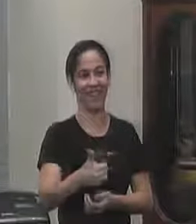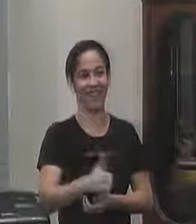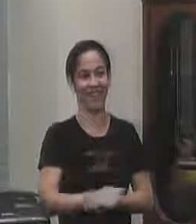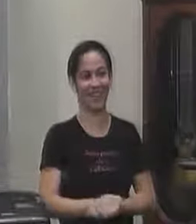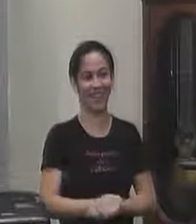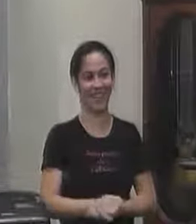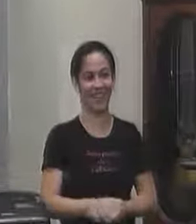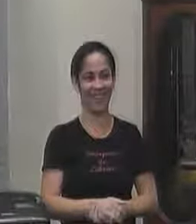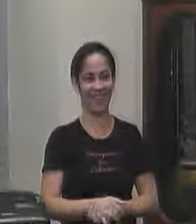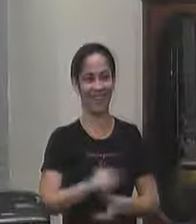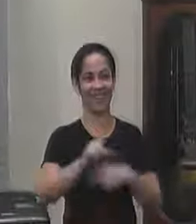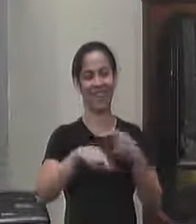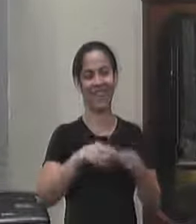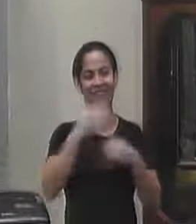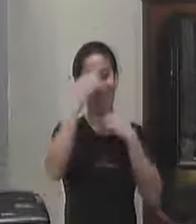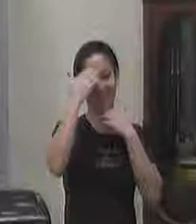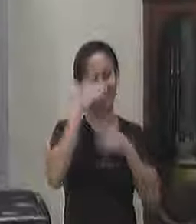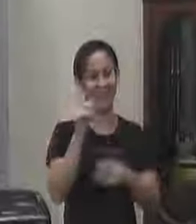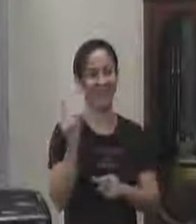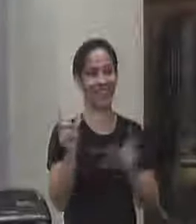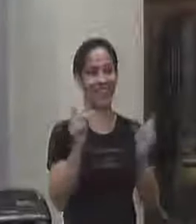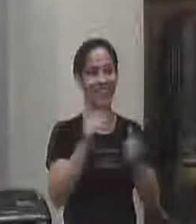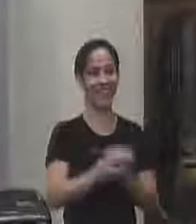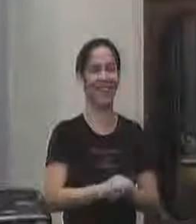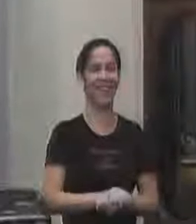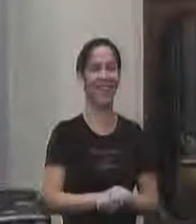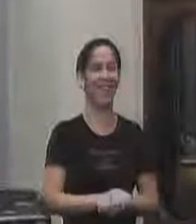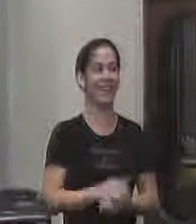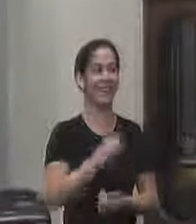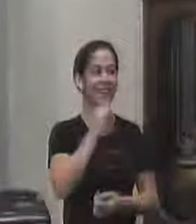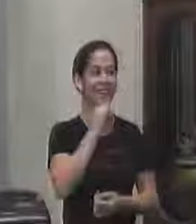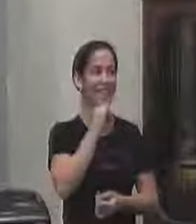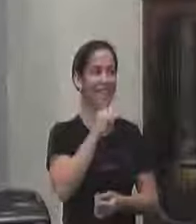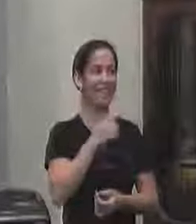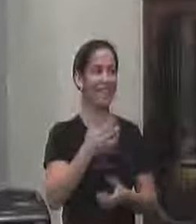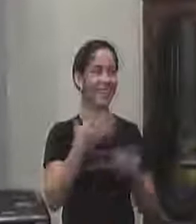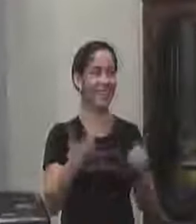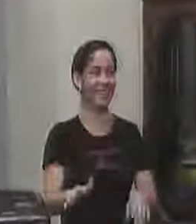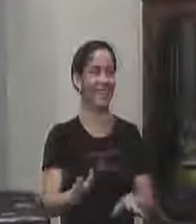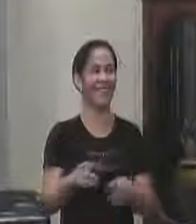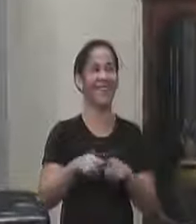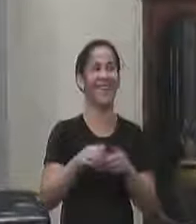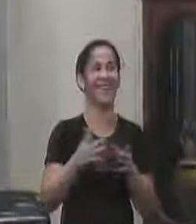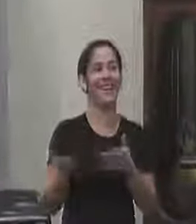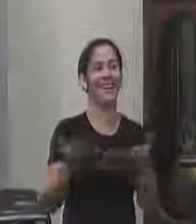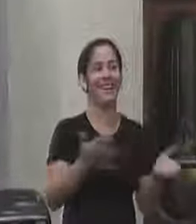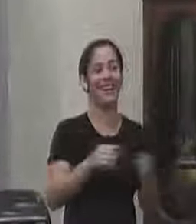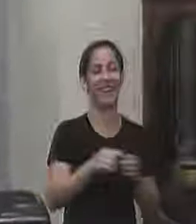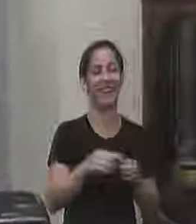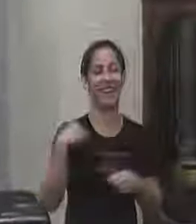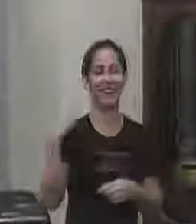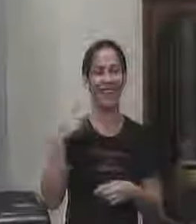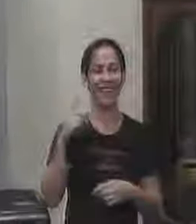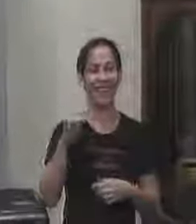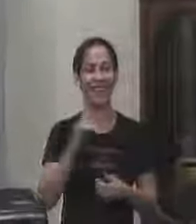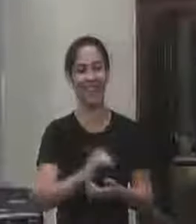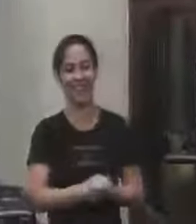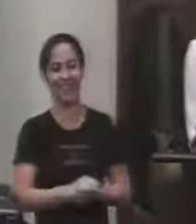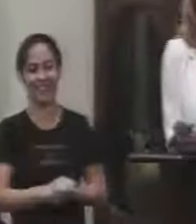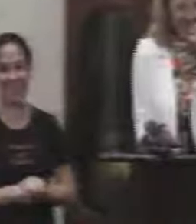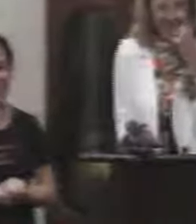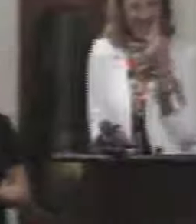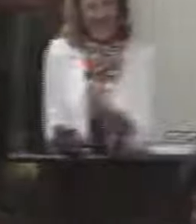muito obrigada por suas palavras e fico triste de você não ter aceito o nosso convite vereador David Nogueira